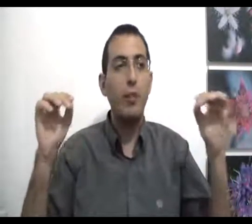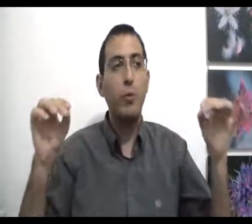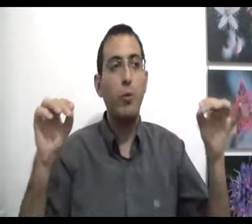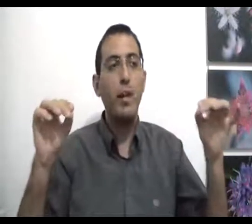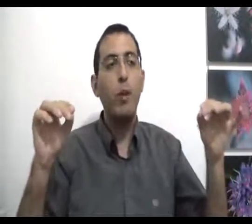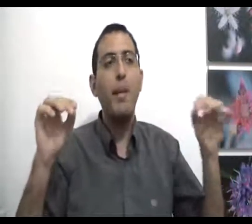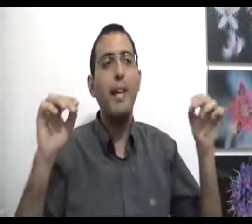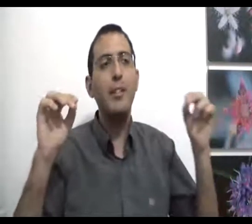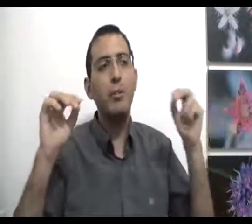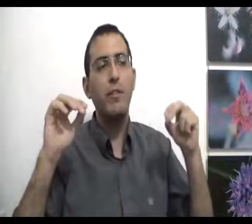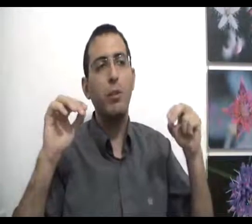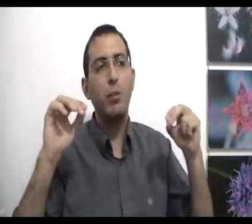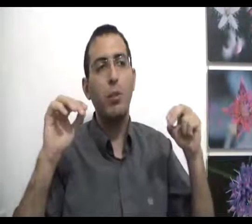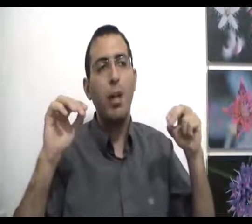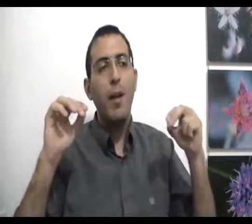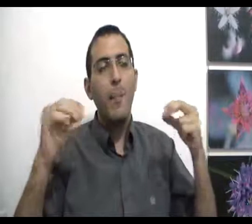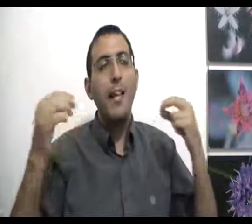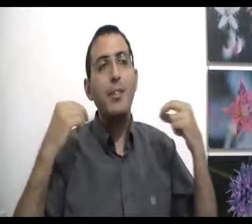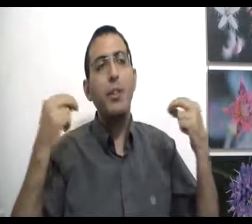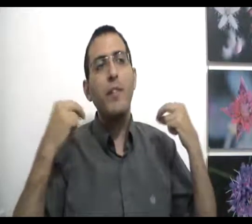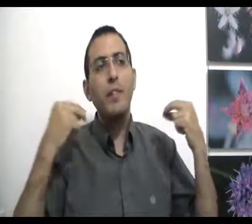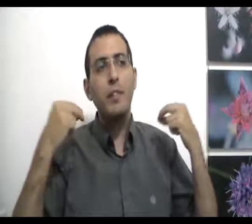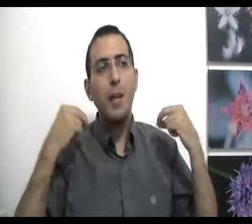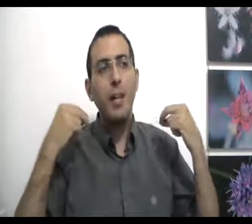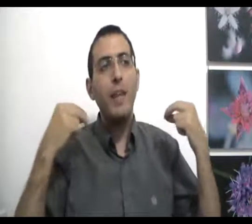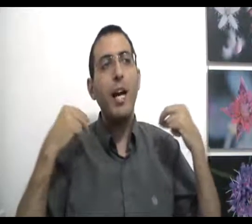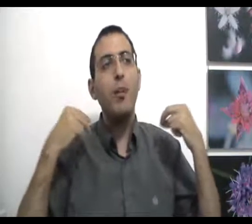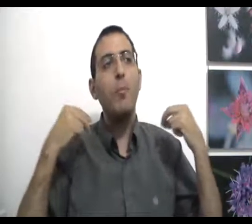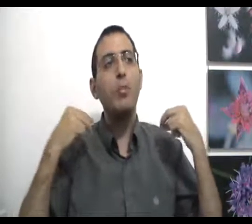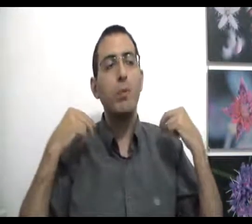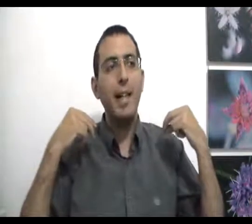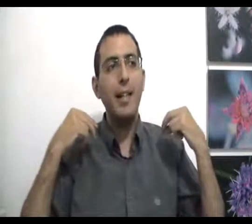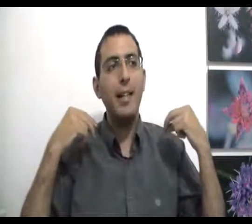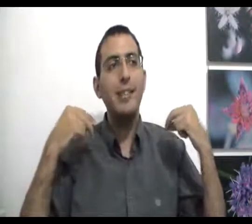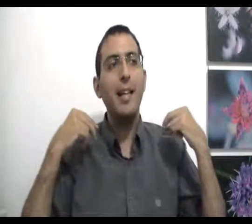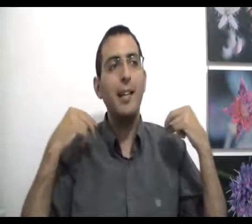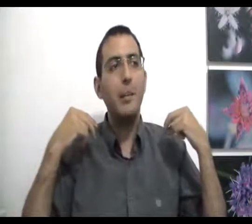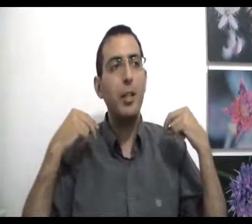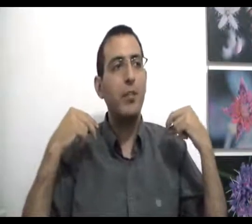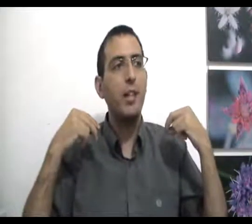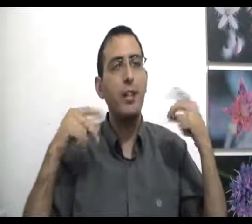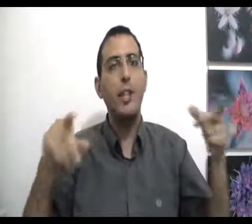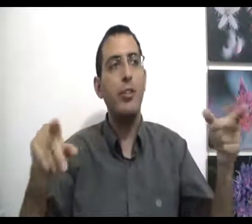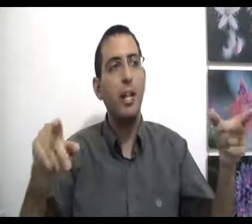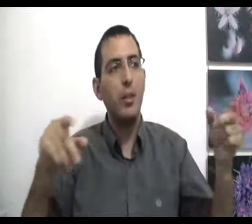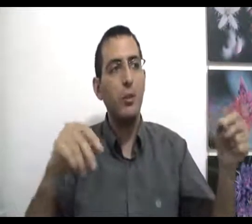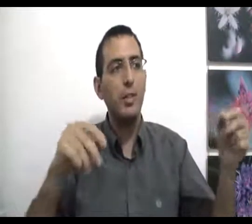לתתרופה לא בגלל שאת אוהבת אותו בגלל שאת אוהבת את עצמך ואת לא מסוגלת לשאת את המחשבה שההלד שלך גוסס